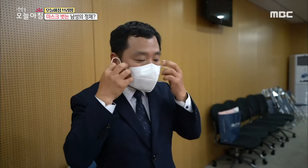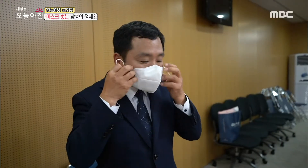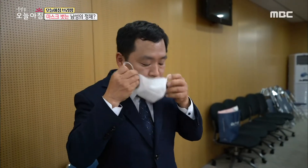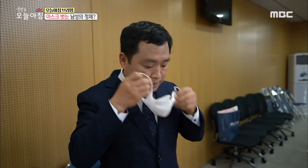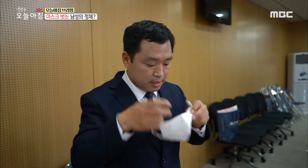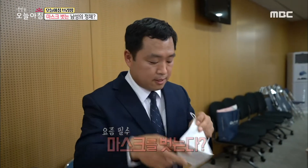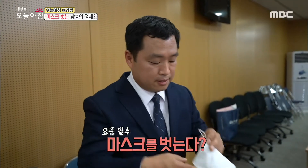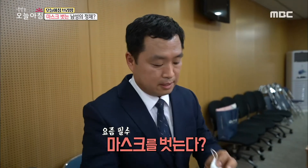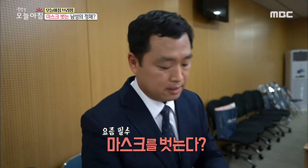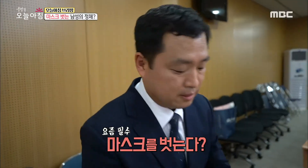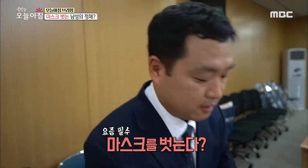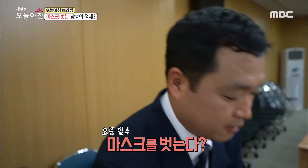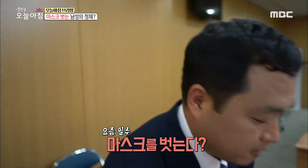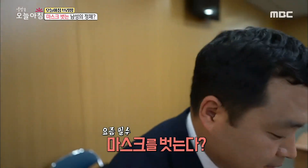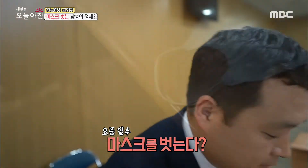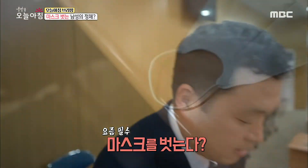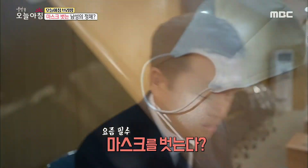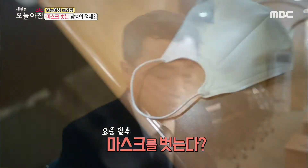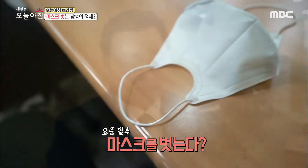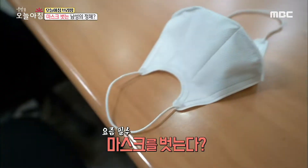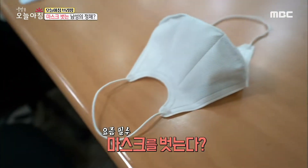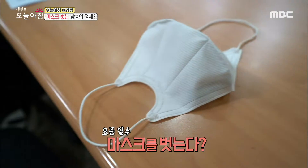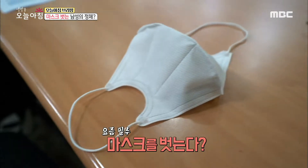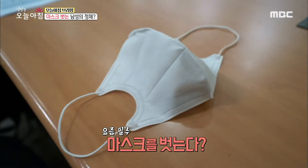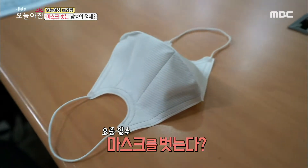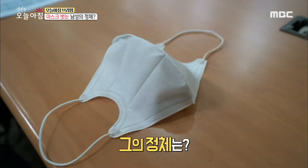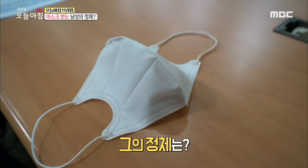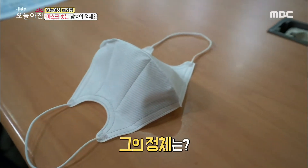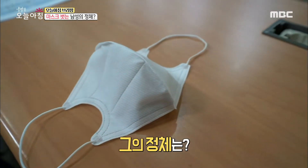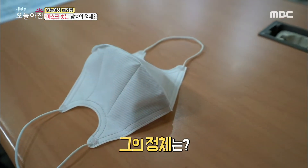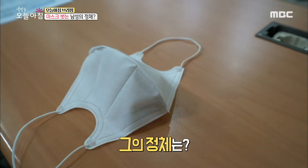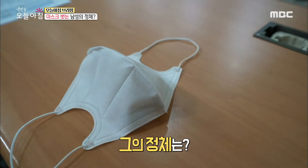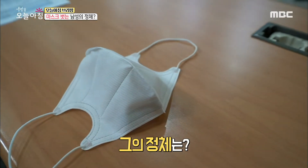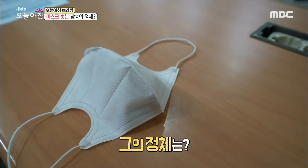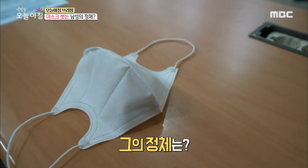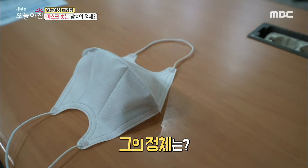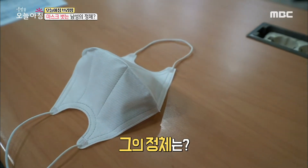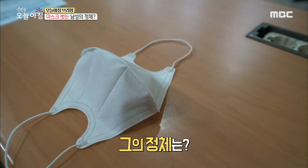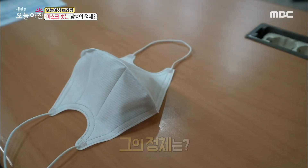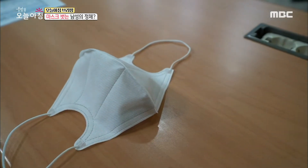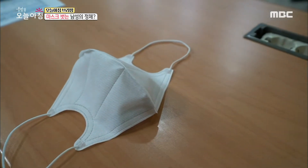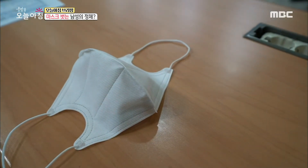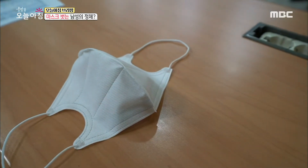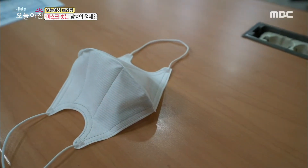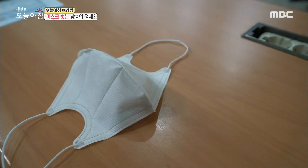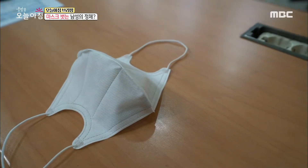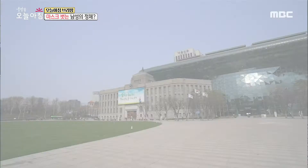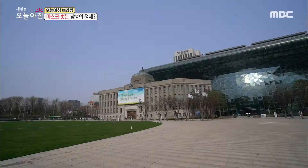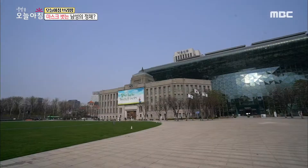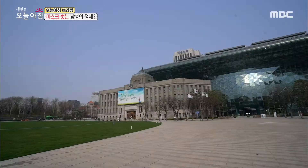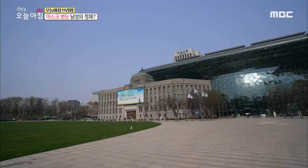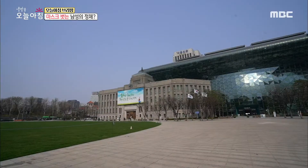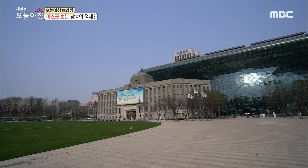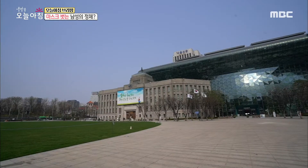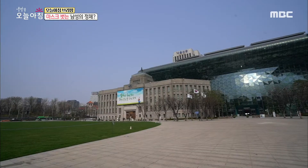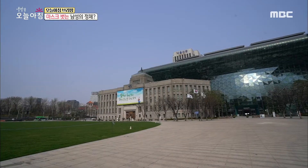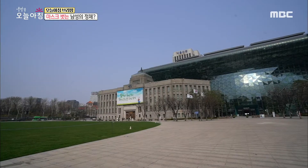그런데 이곳에 요즘 필수인 마스크를 벗는 남성이 있습니다 과연 그의